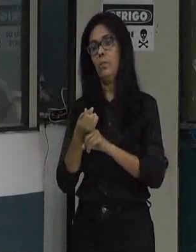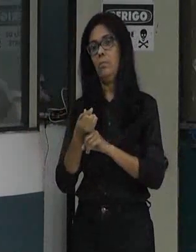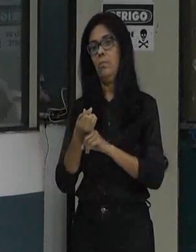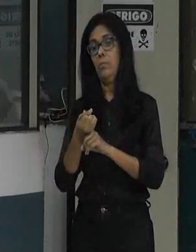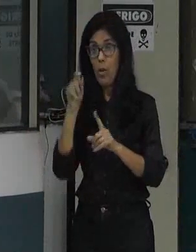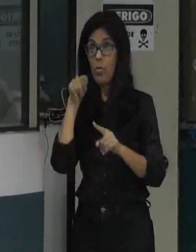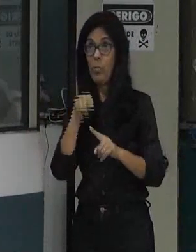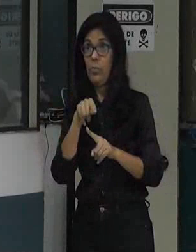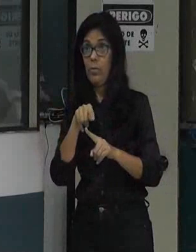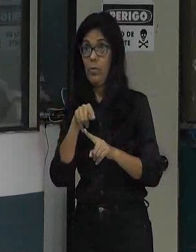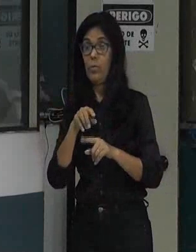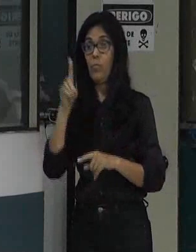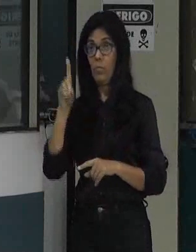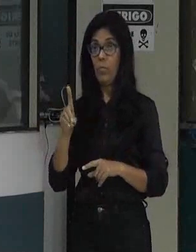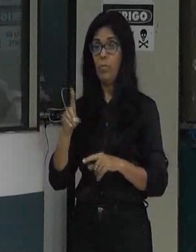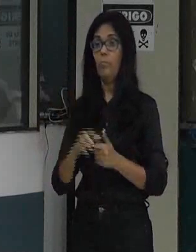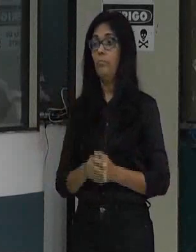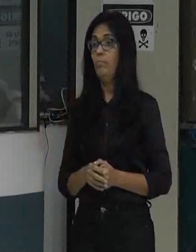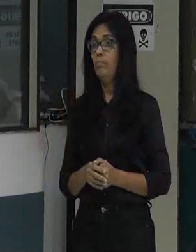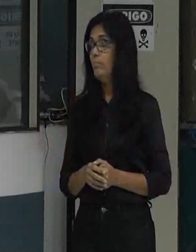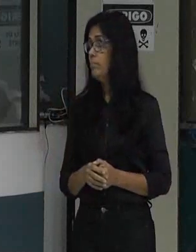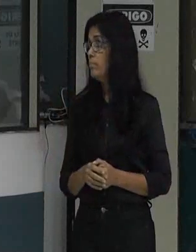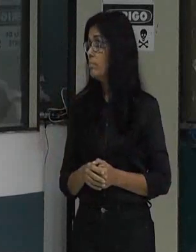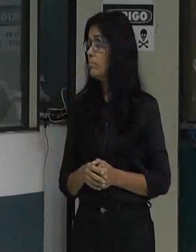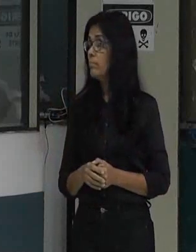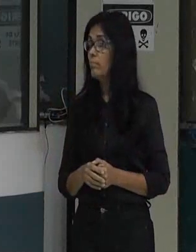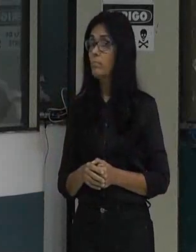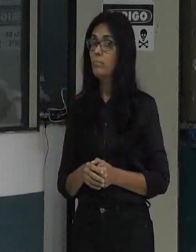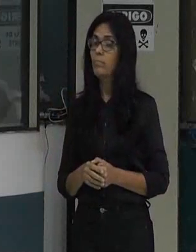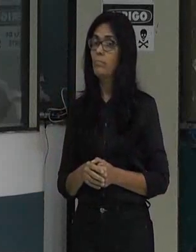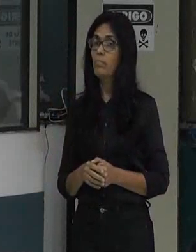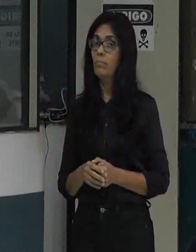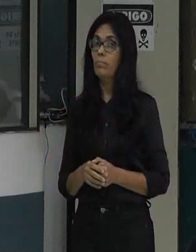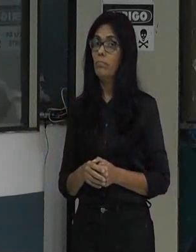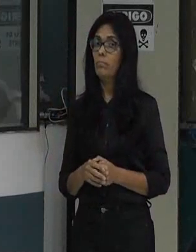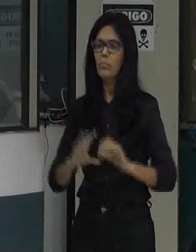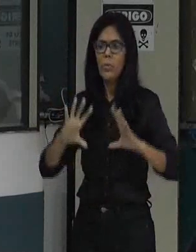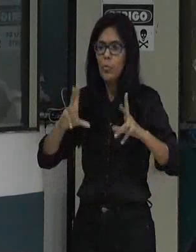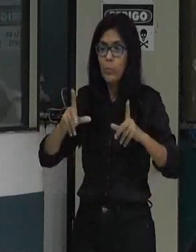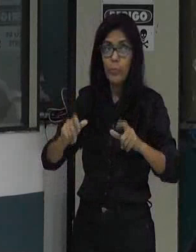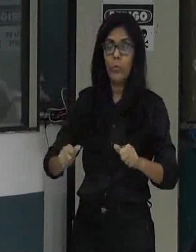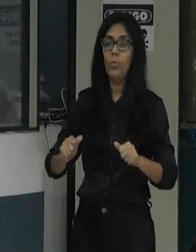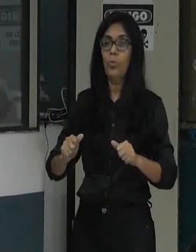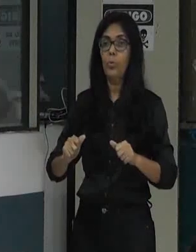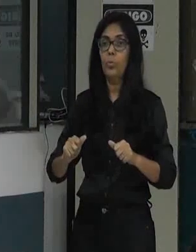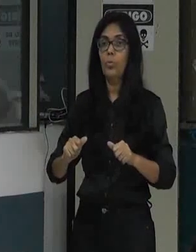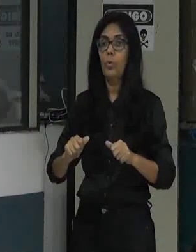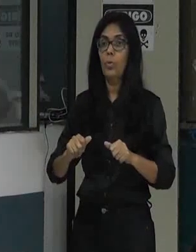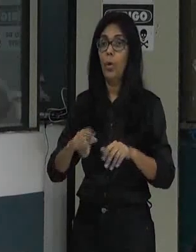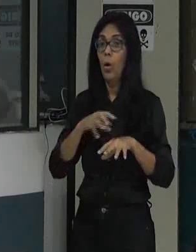social inclusive todo o transporte deveria ser gratuito